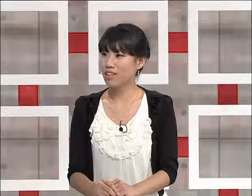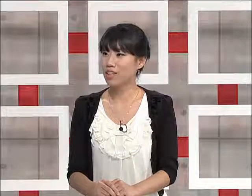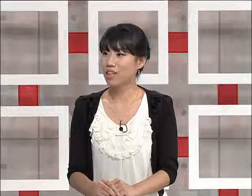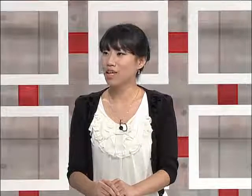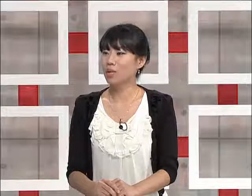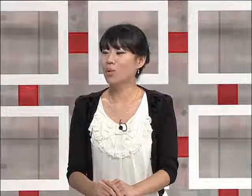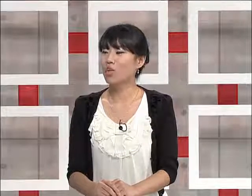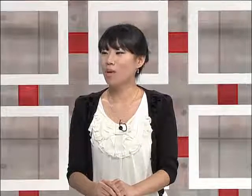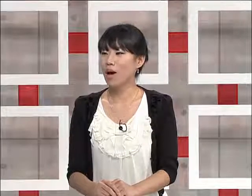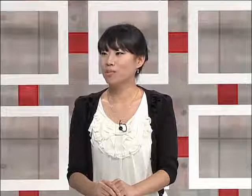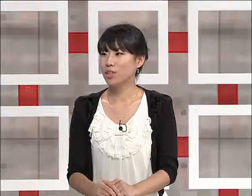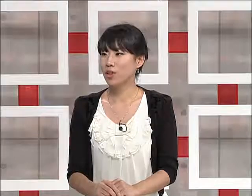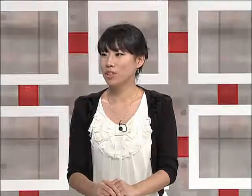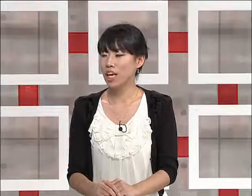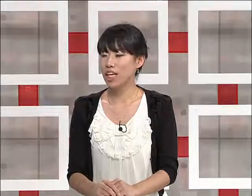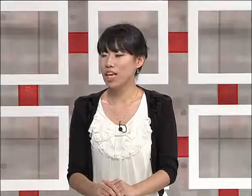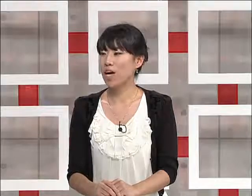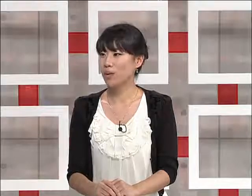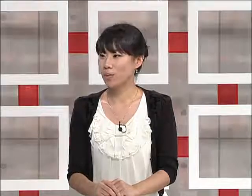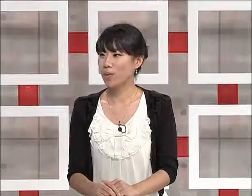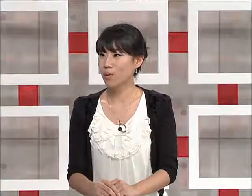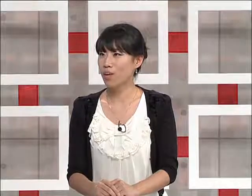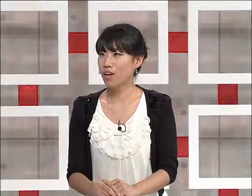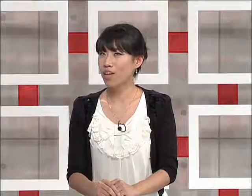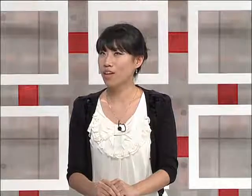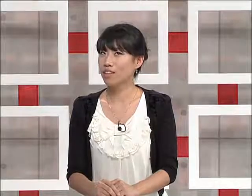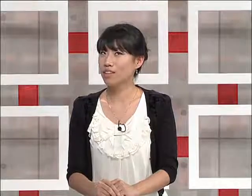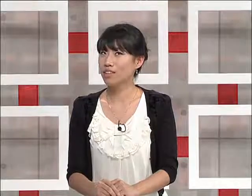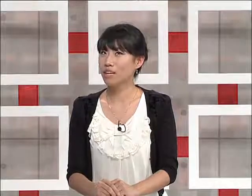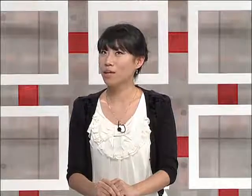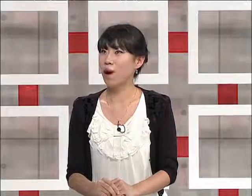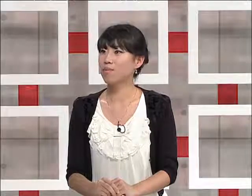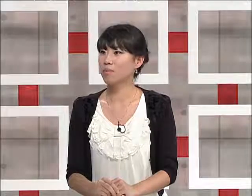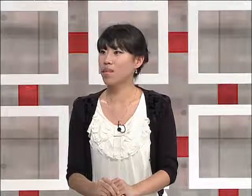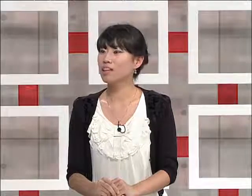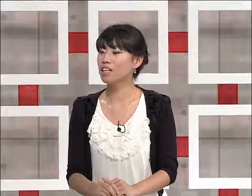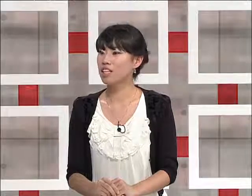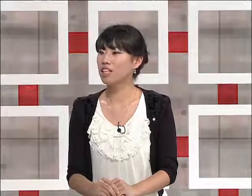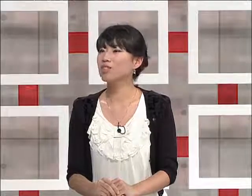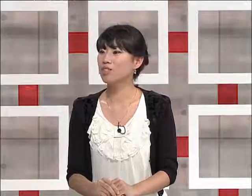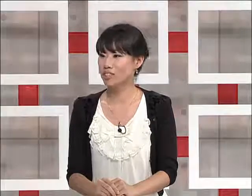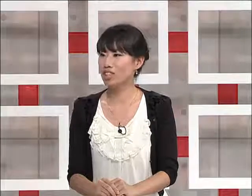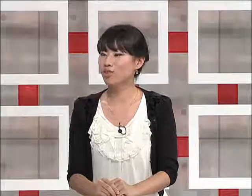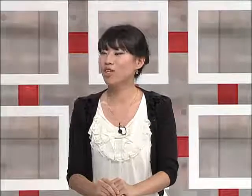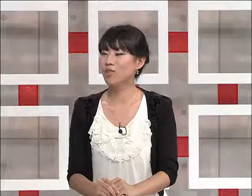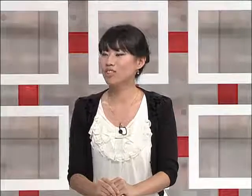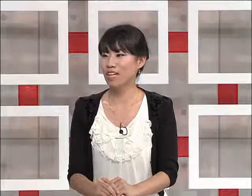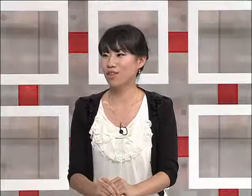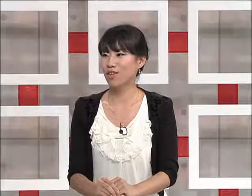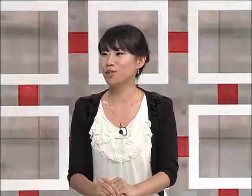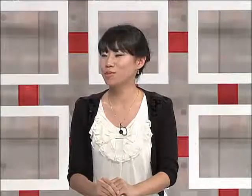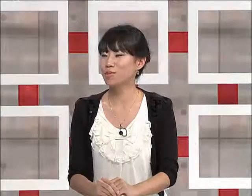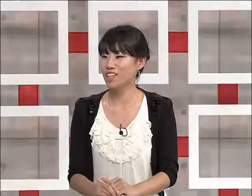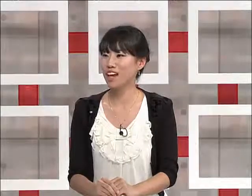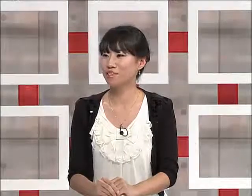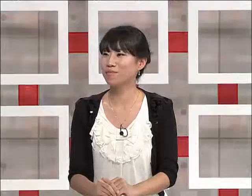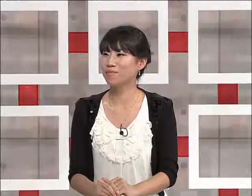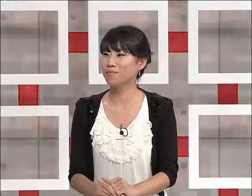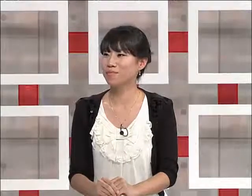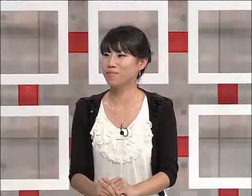농인의 마음을 더 잘 이해하고 자기 마음처럼 따뜻하게 느낄 수 있는 수화 통역사가 되고 싶습니다. 네.